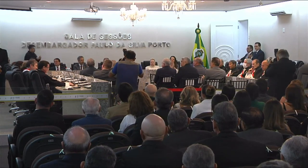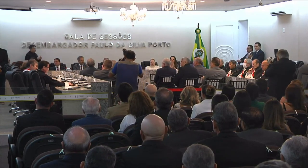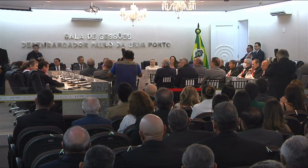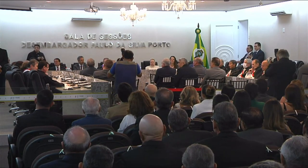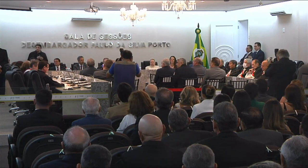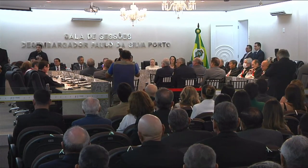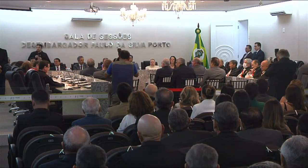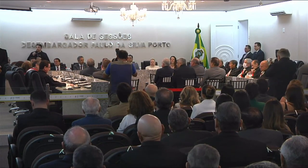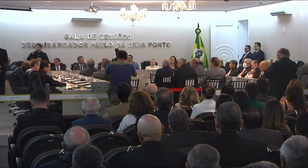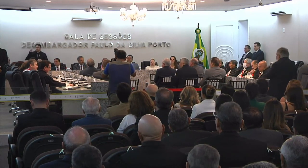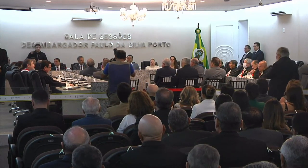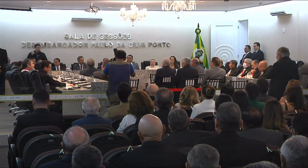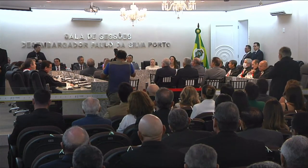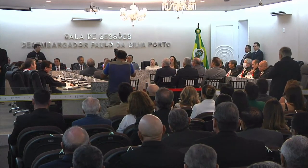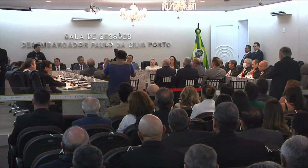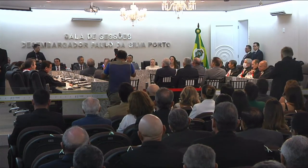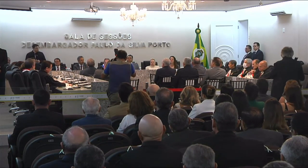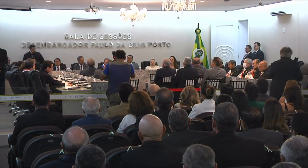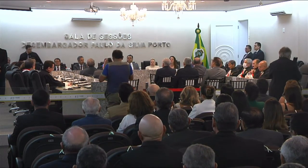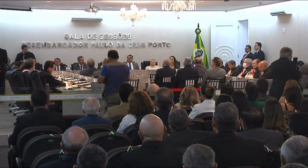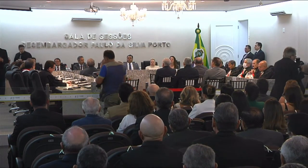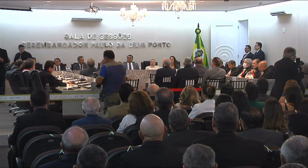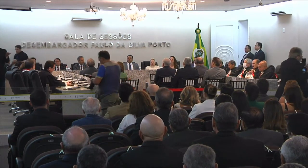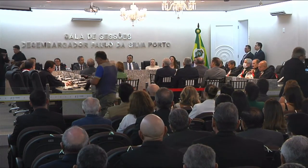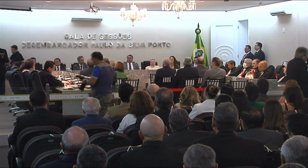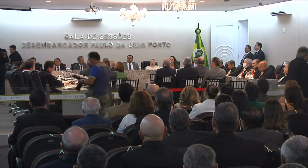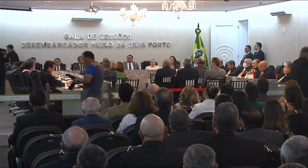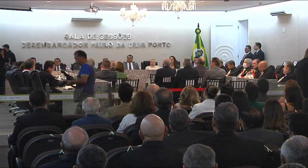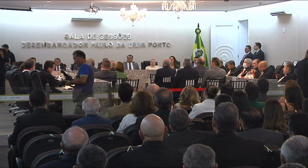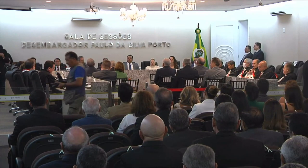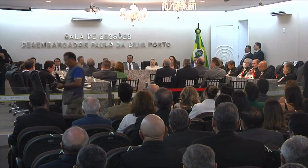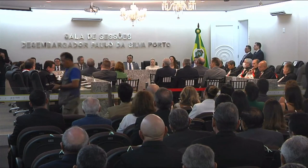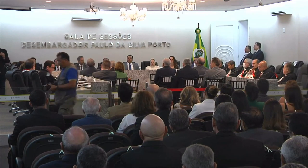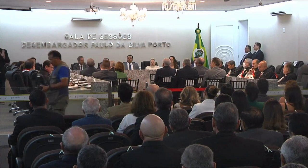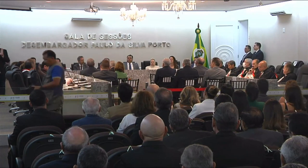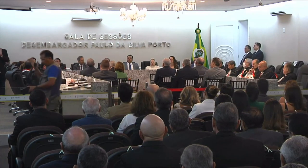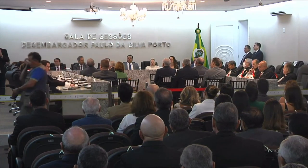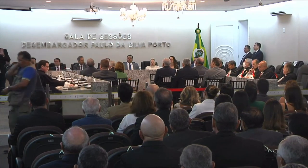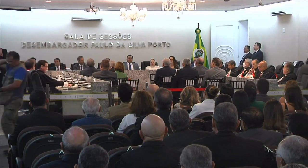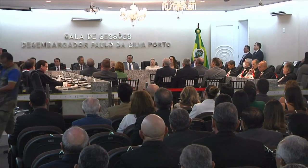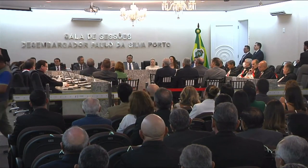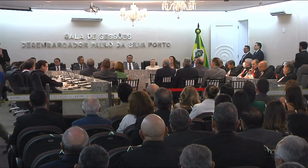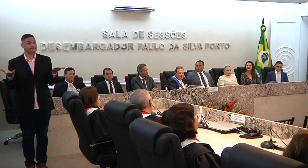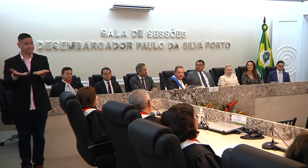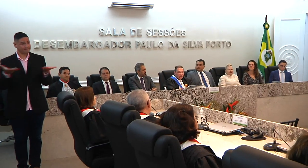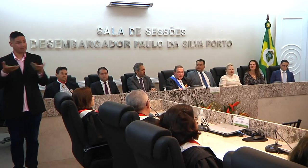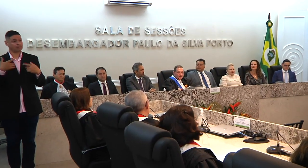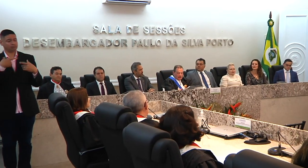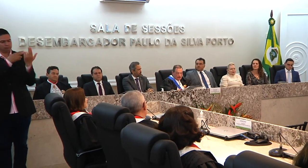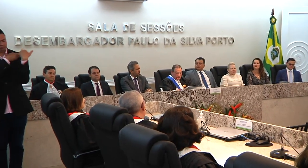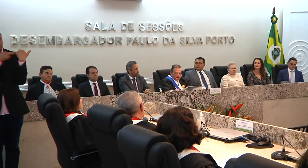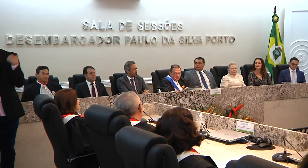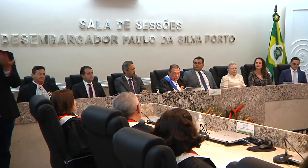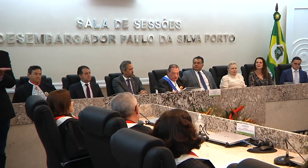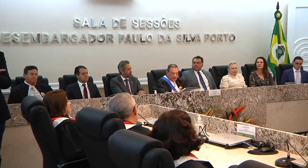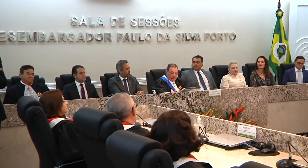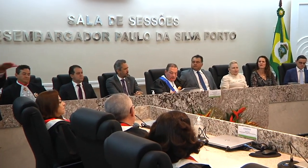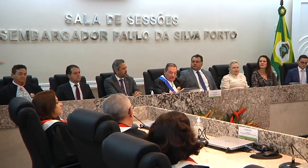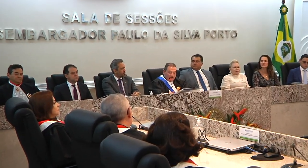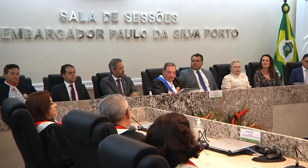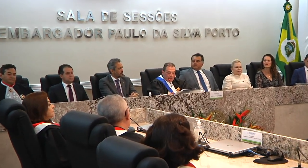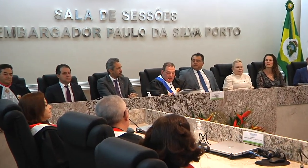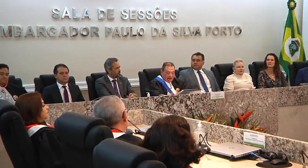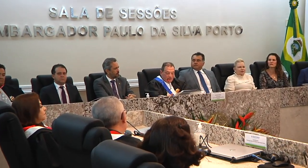preenchendo o nomeado todos os requisitos legais e renovado o compromisso regimental de